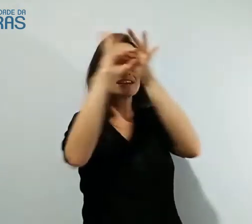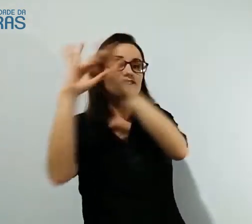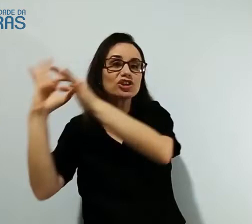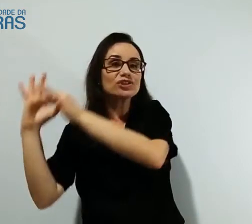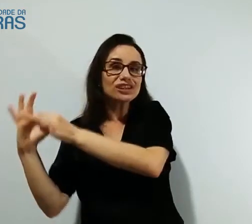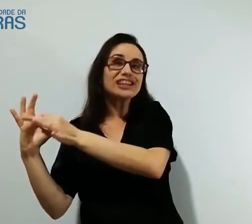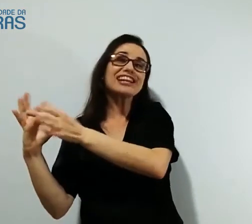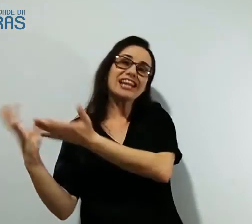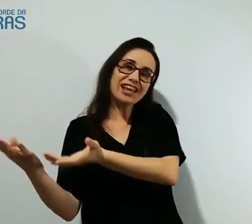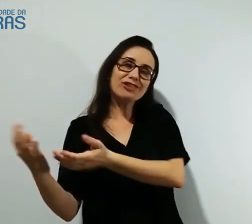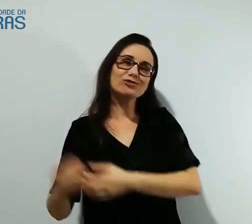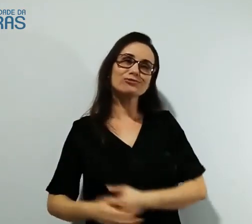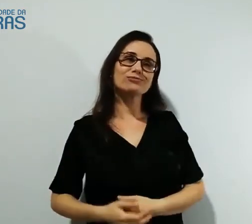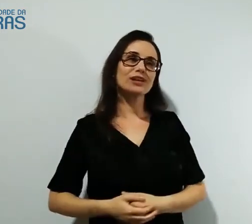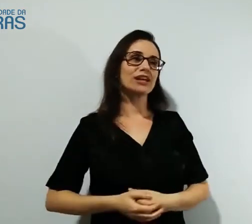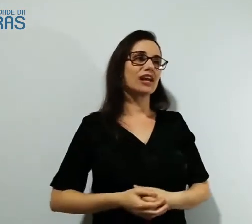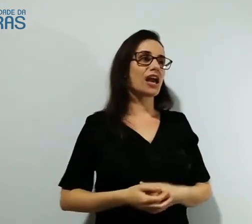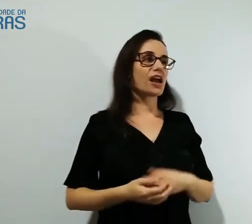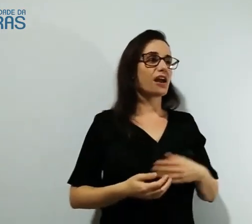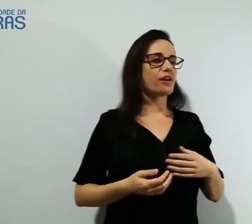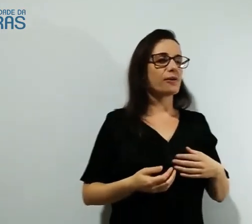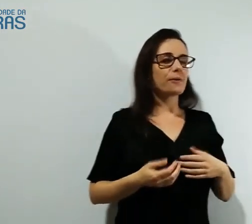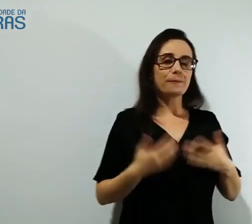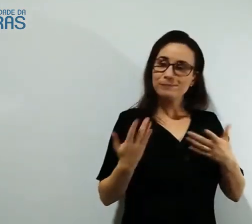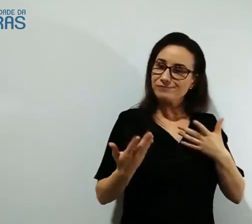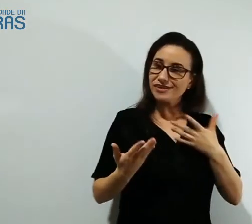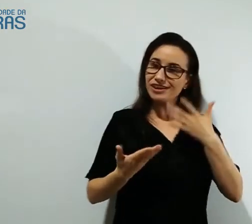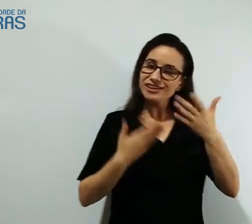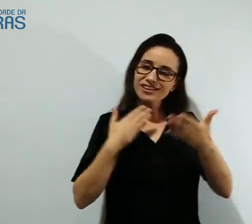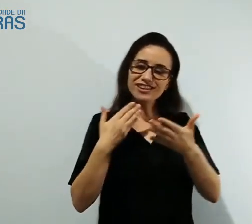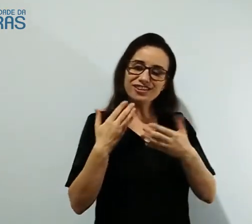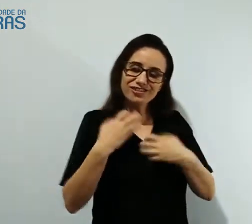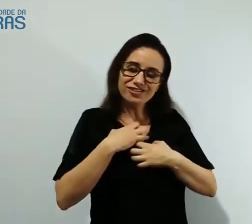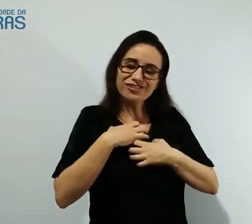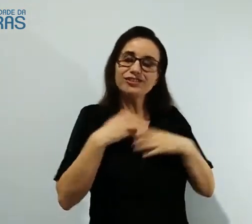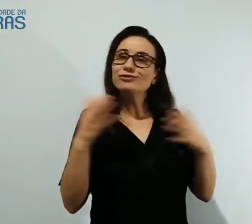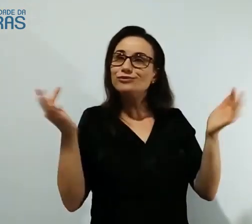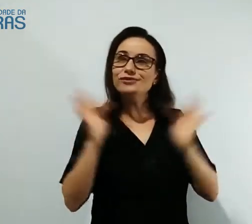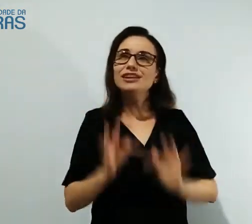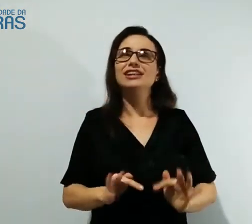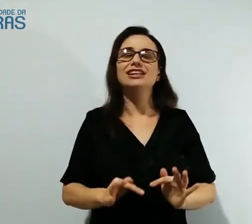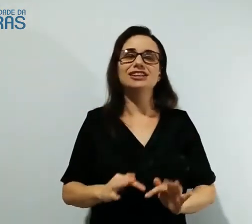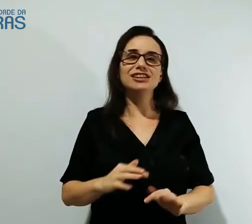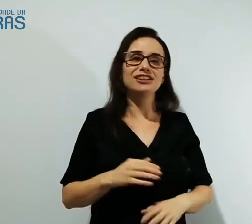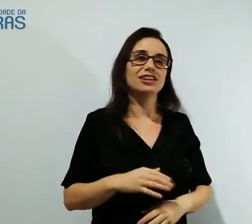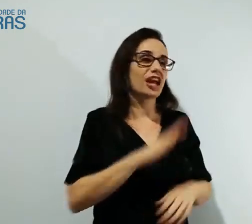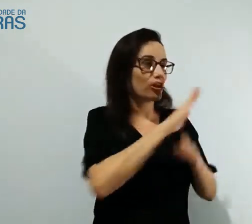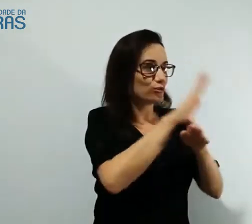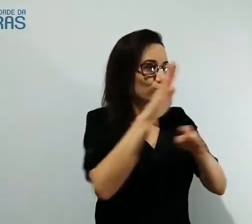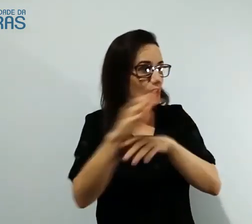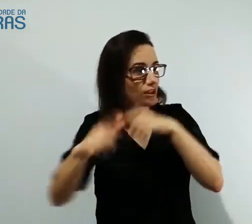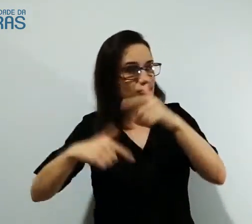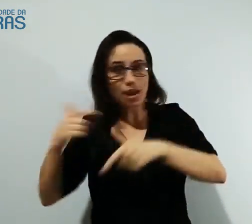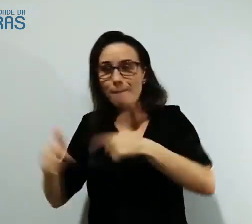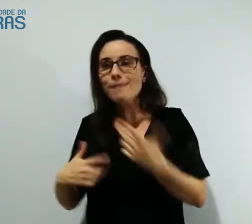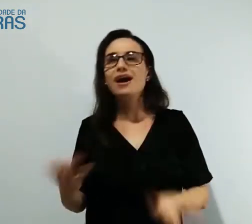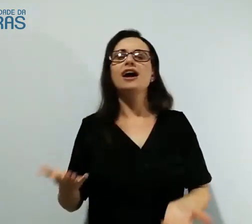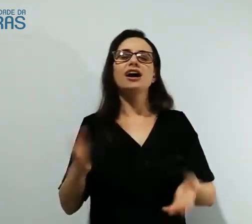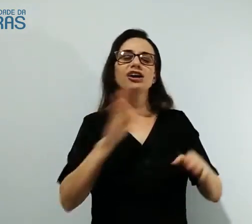está se ligando na minha mente. E eu estou me sentindo assim tão feliz. Porque hoje eu posso ajudar